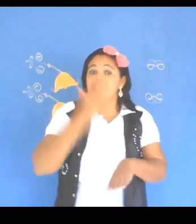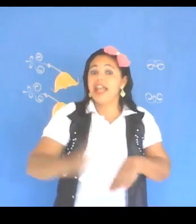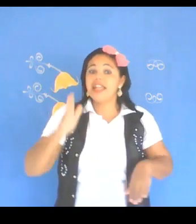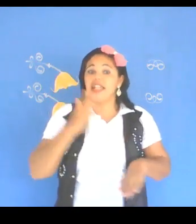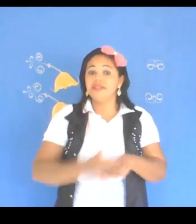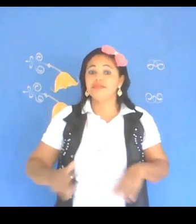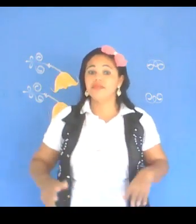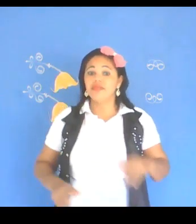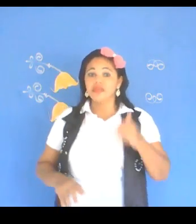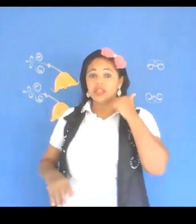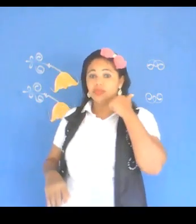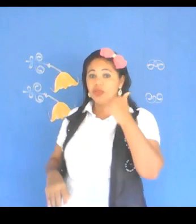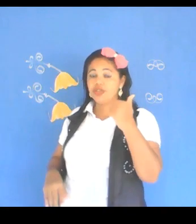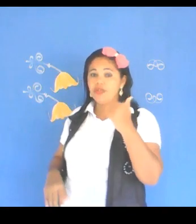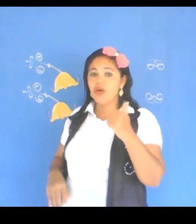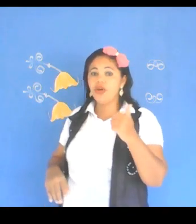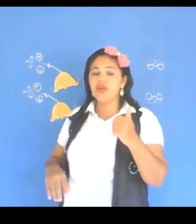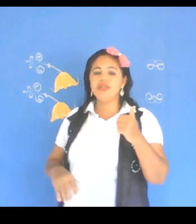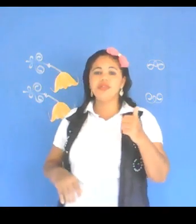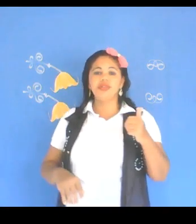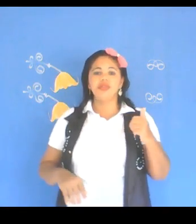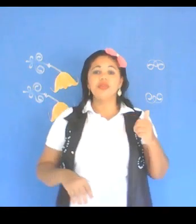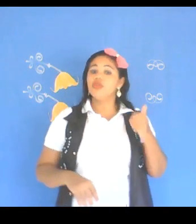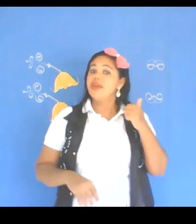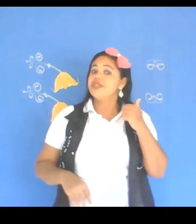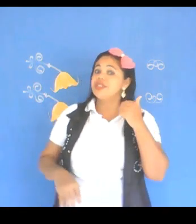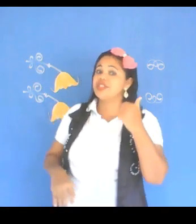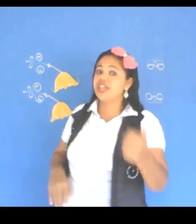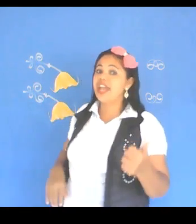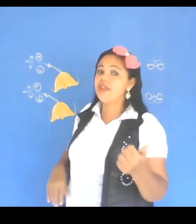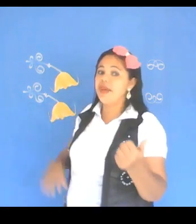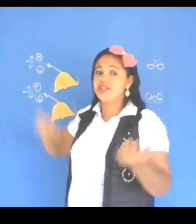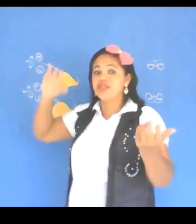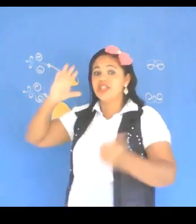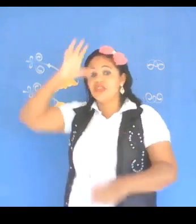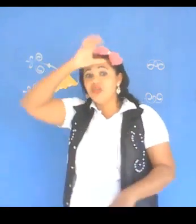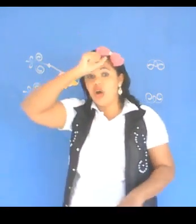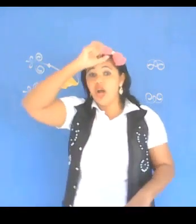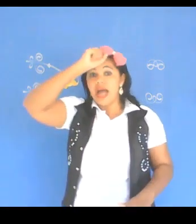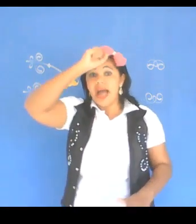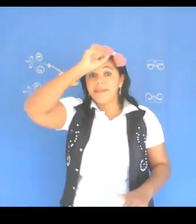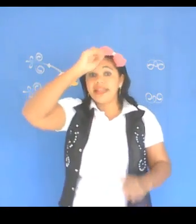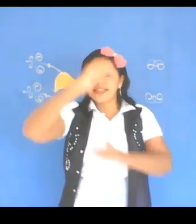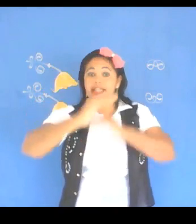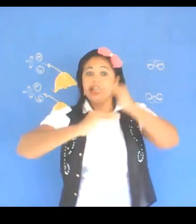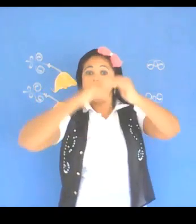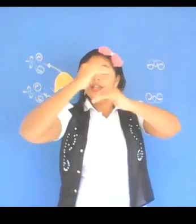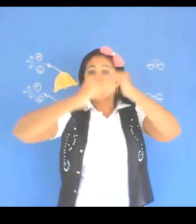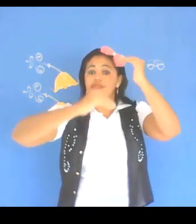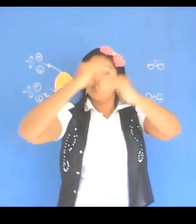treinem. Muito bom! Quanto mais vocês treinem, mais vocês vão, ó, aprender e vão